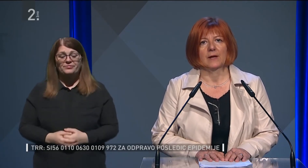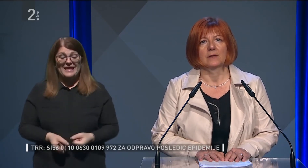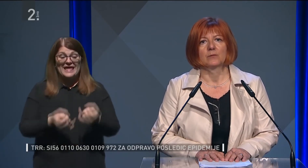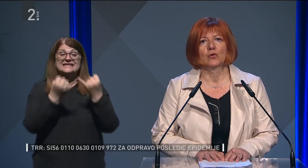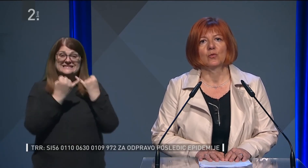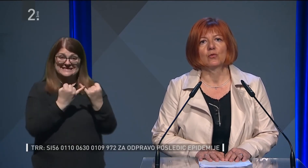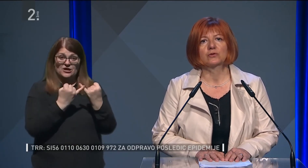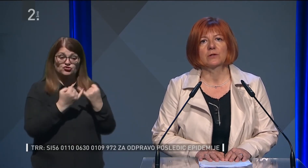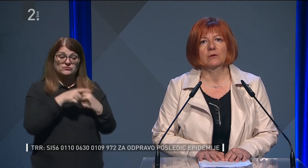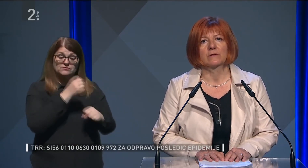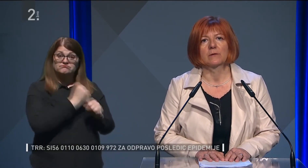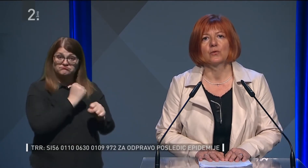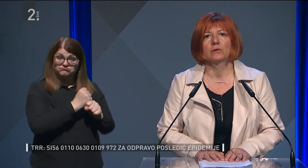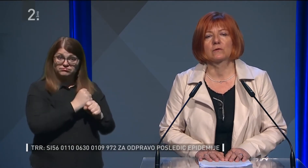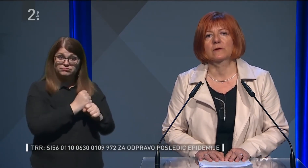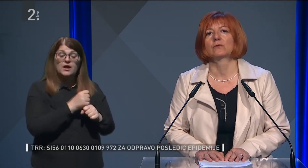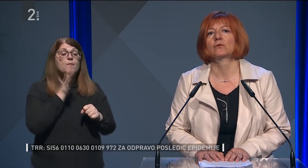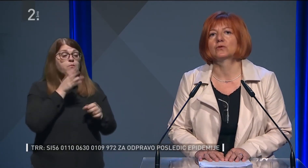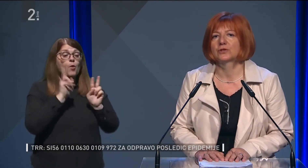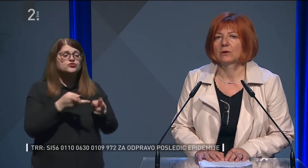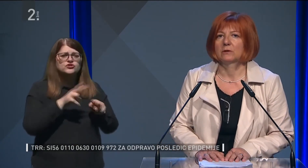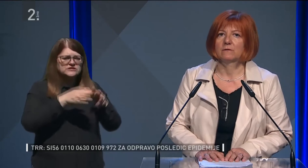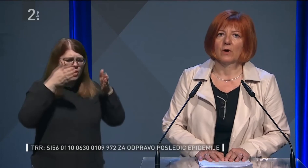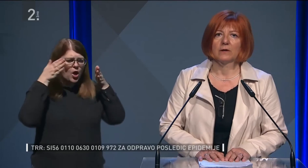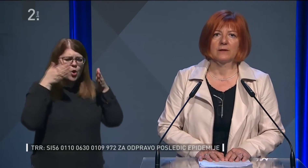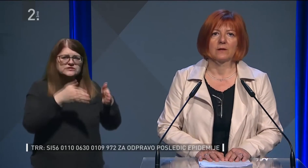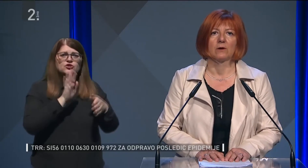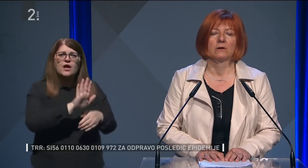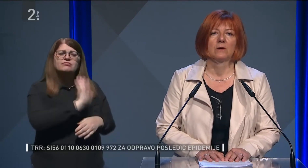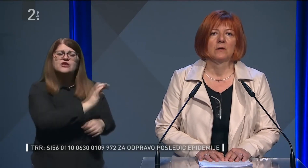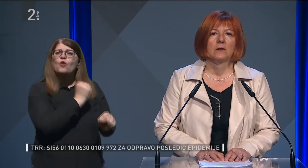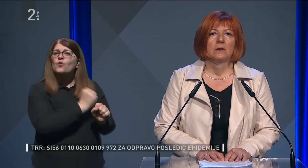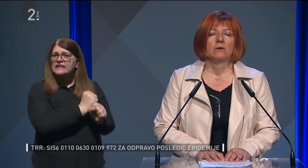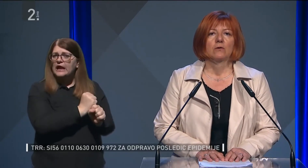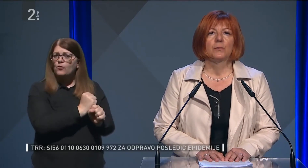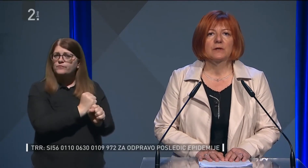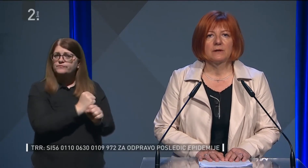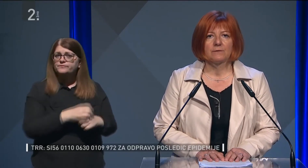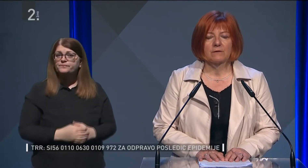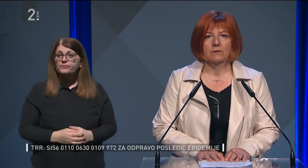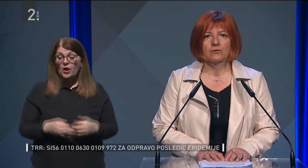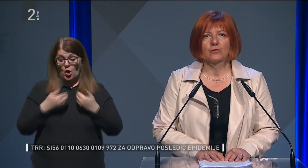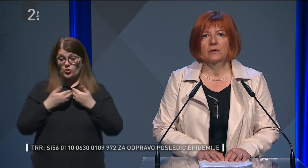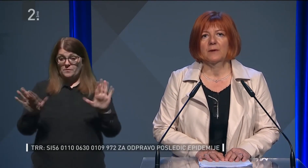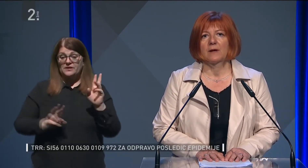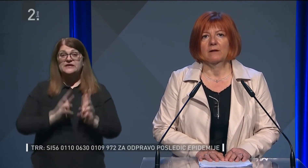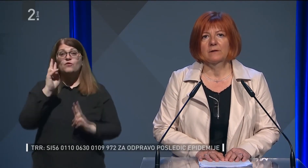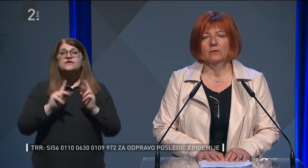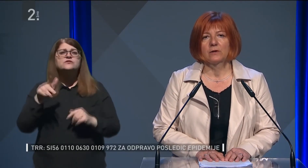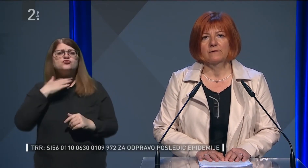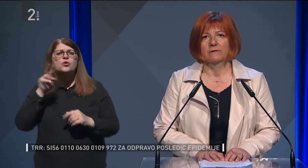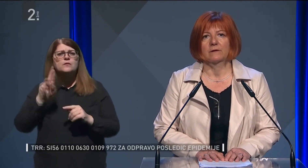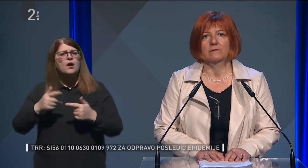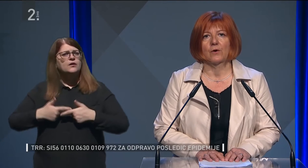zaposleni, bo omogočilo, da se bolj osredotočijo na svoje delo. Odprtje vrcev in šol ima